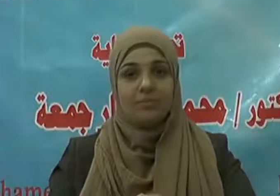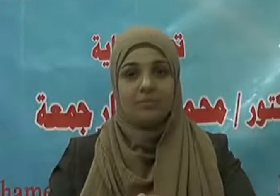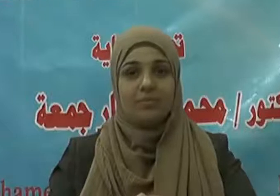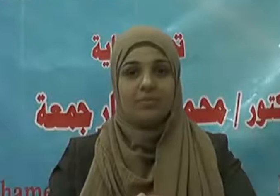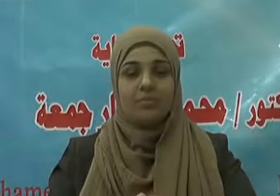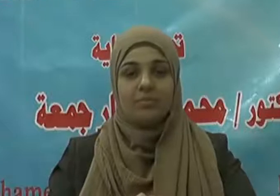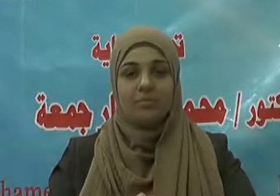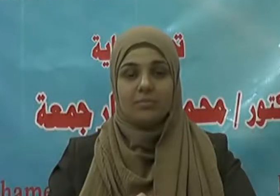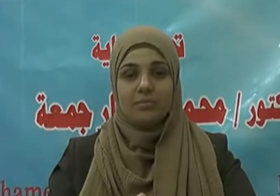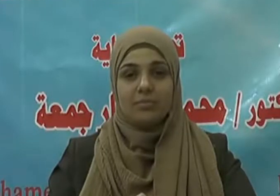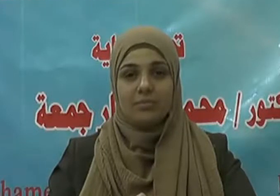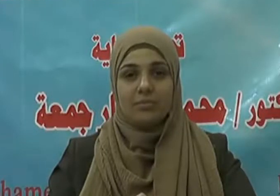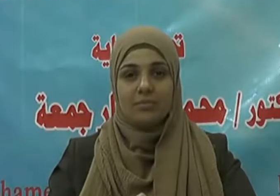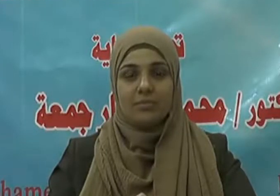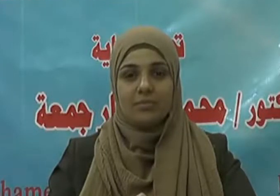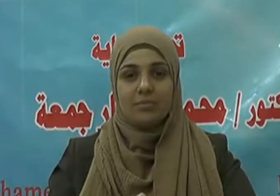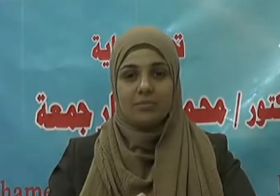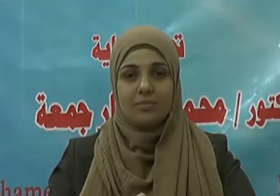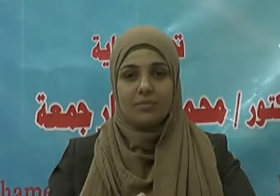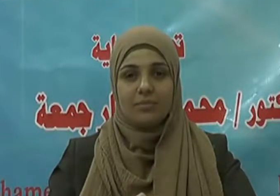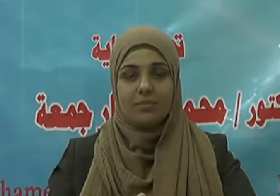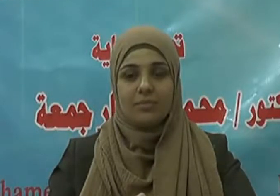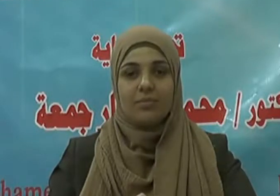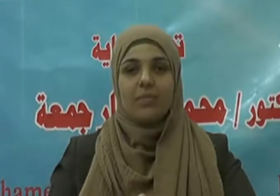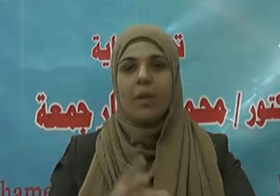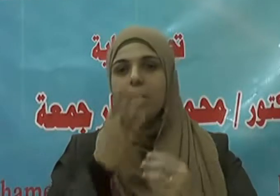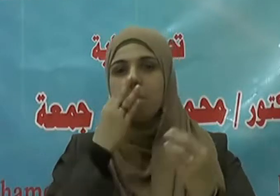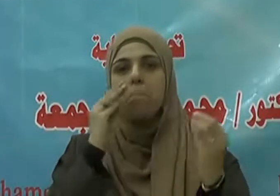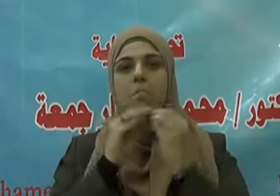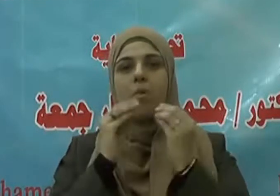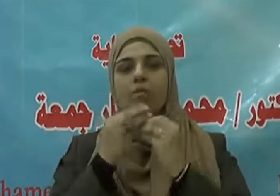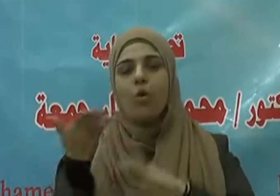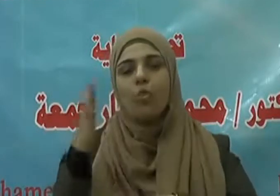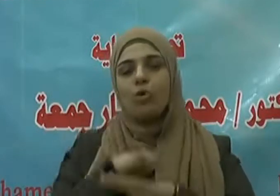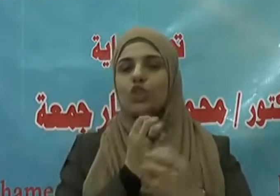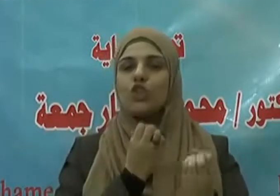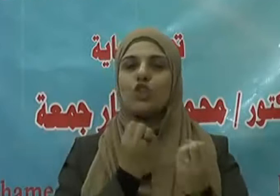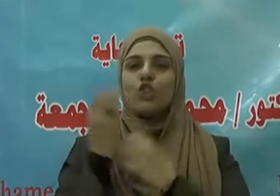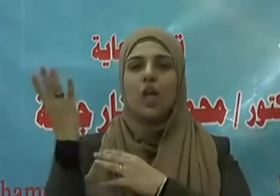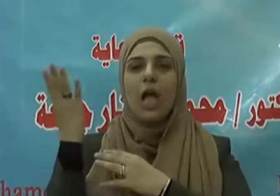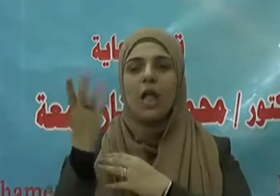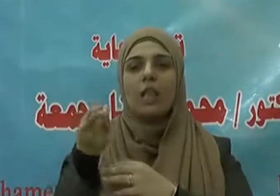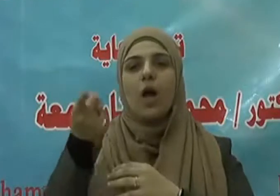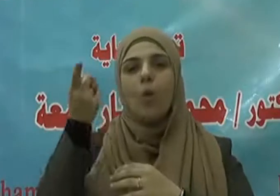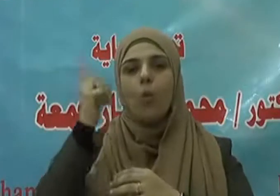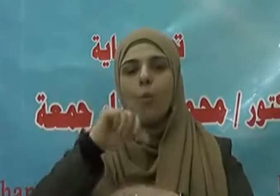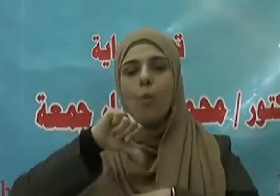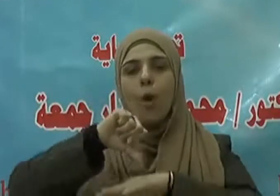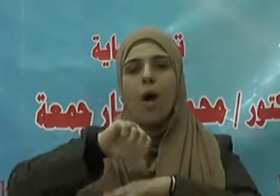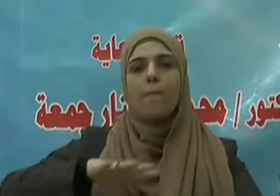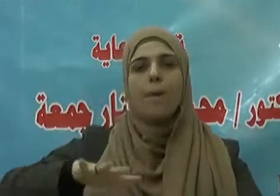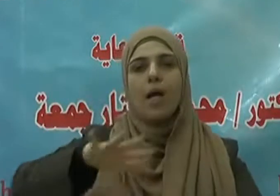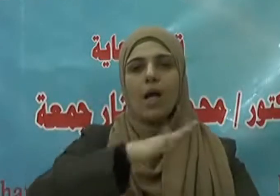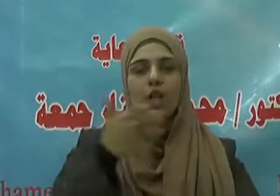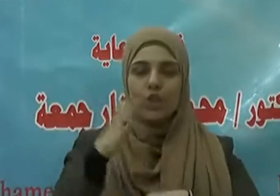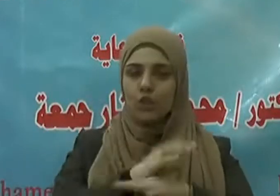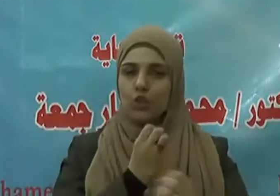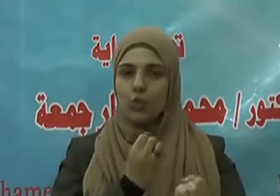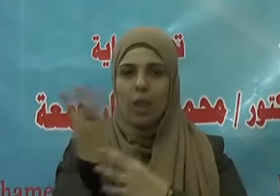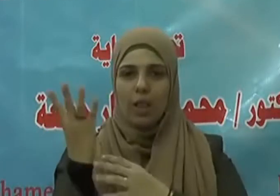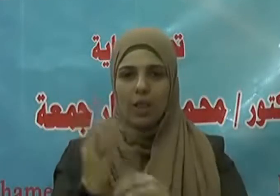مكانة الشهداء ووجوب الأخذ بالأسباب الحمد لله رب العالمين